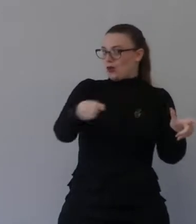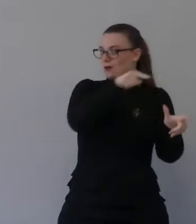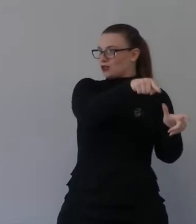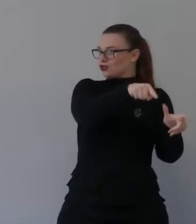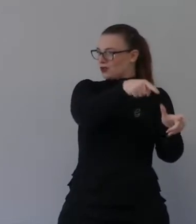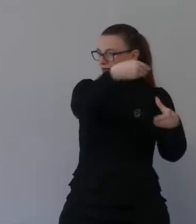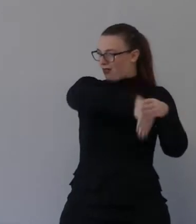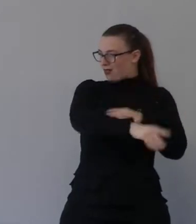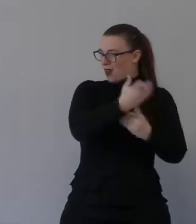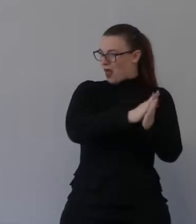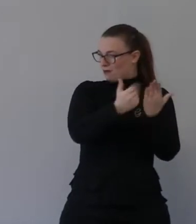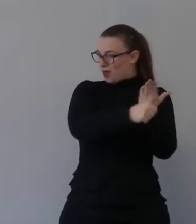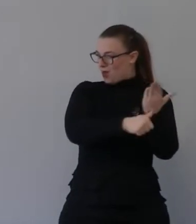morale.